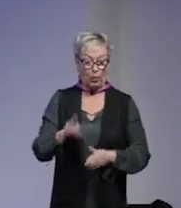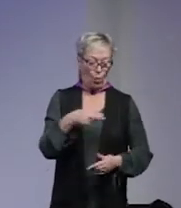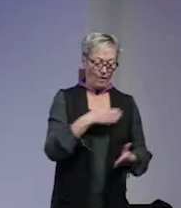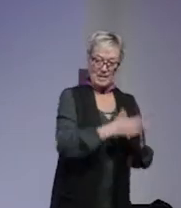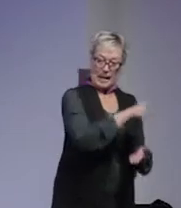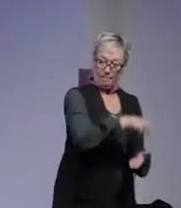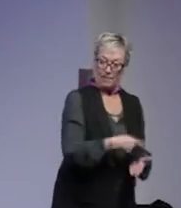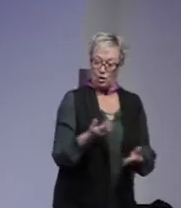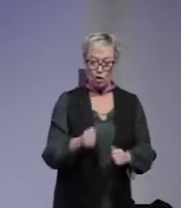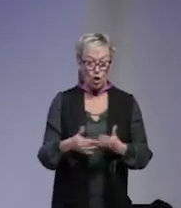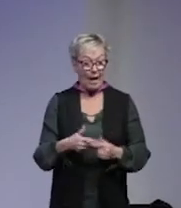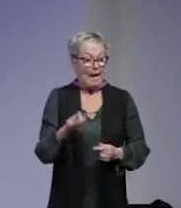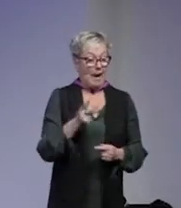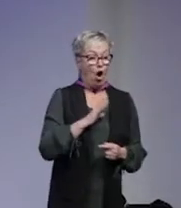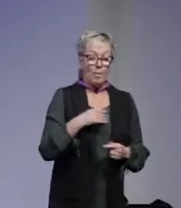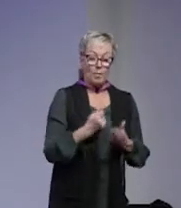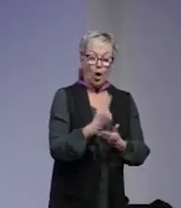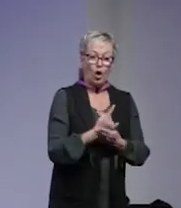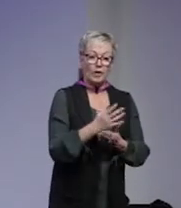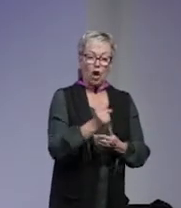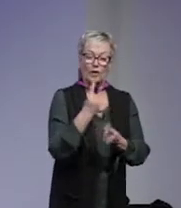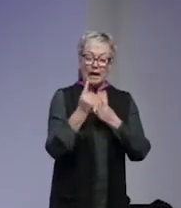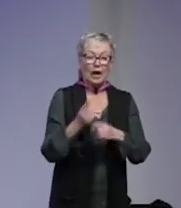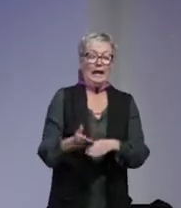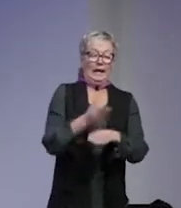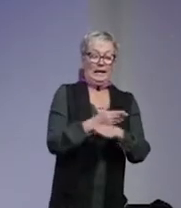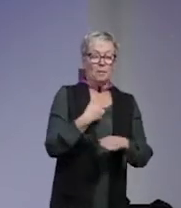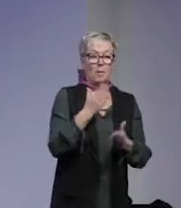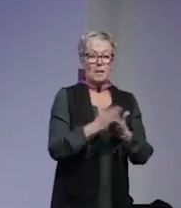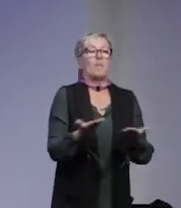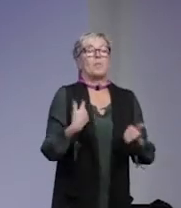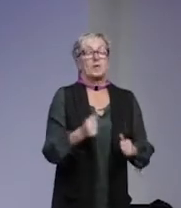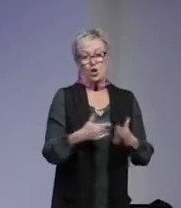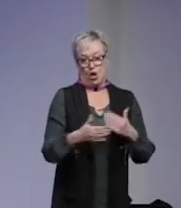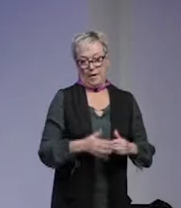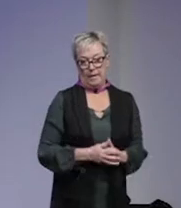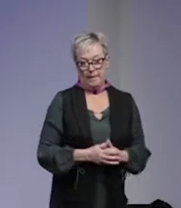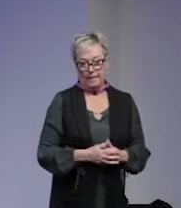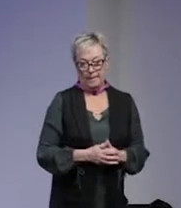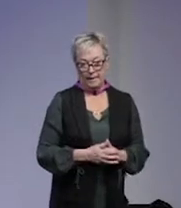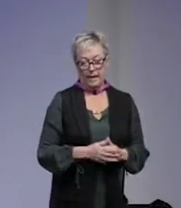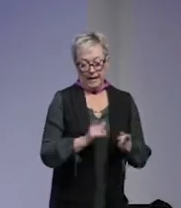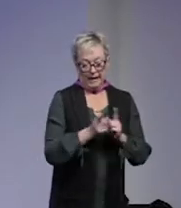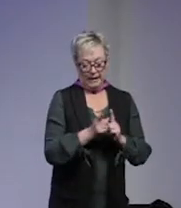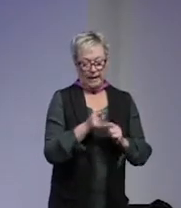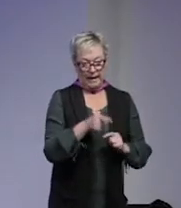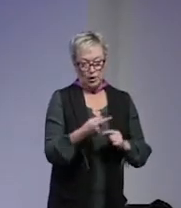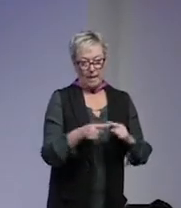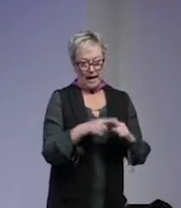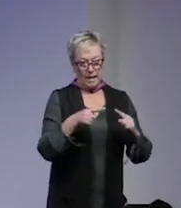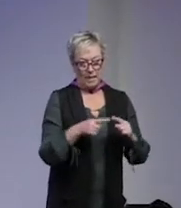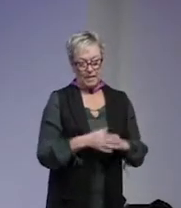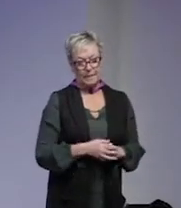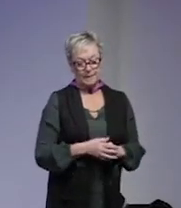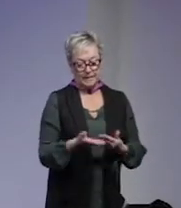bestämt vad det är som ska göra. Eller har man möjlighet att ta dialogen innan man bestämmer vad man ska göra? För det är väl kanske det som är närmast